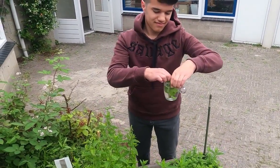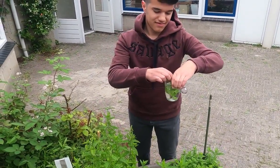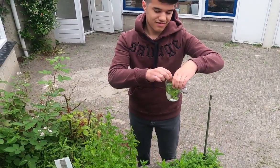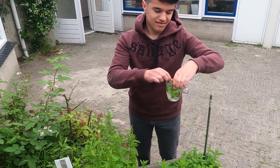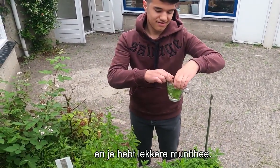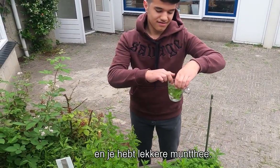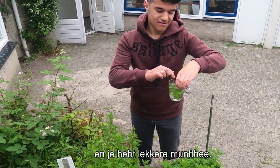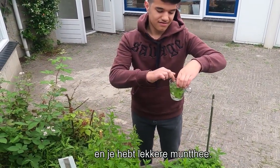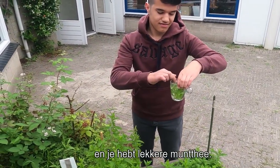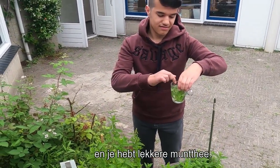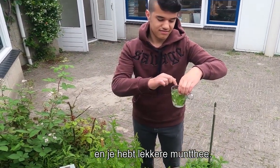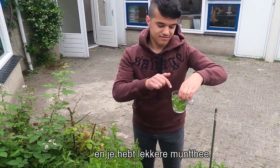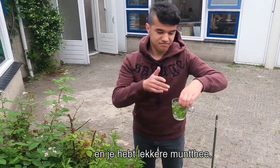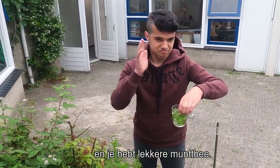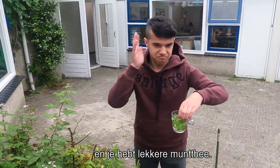En je hebt lekkere muntthee.